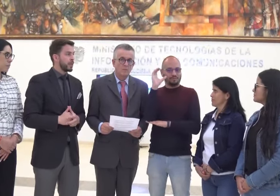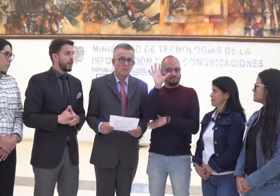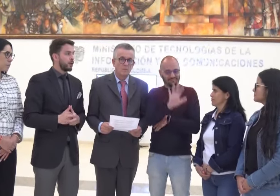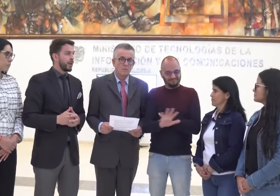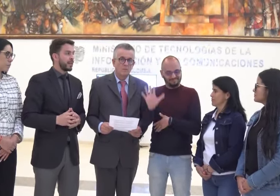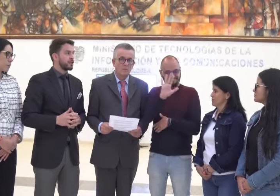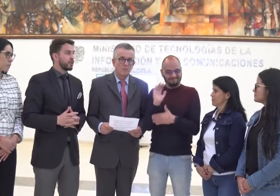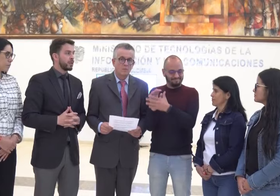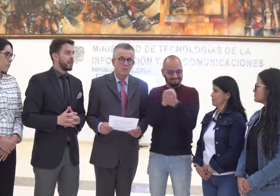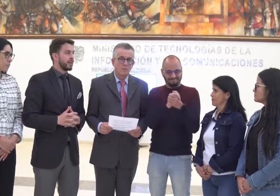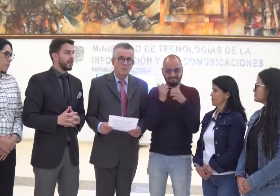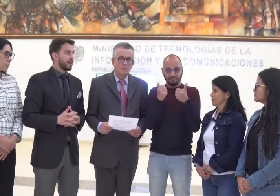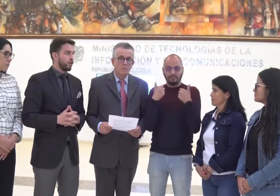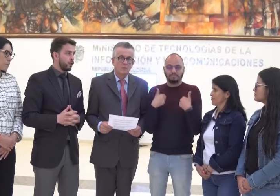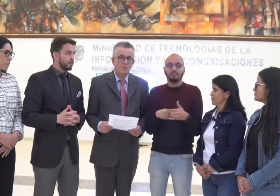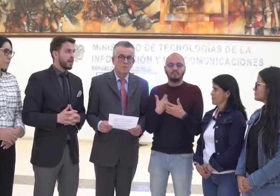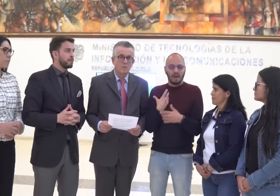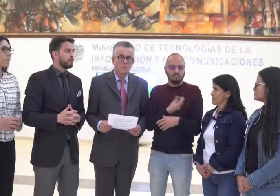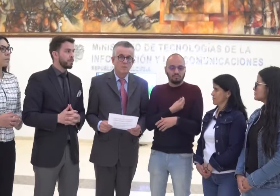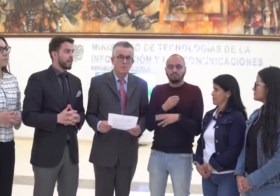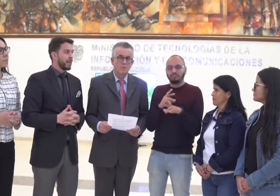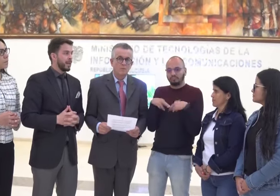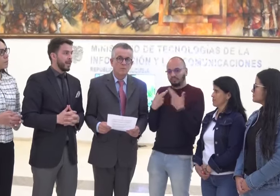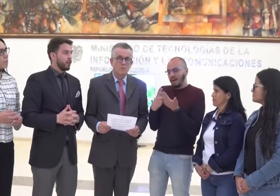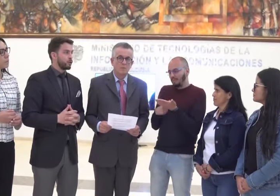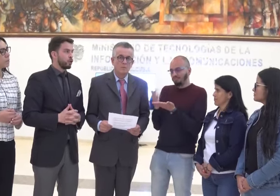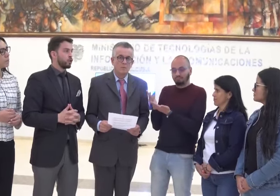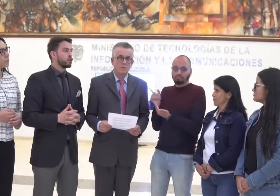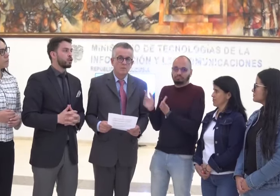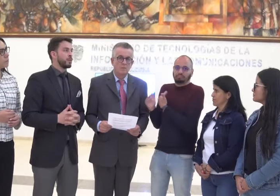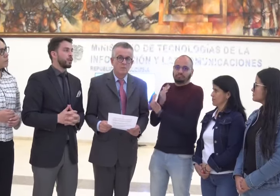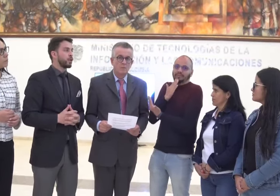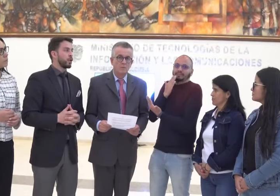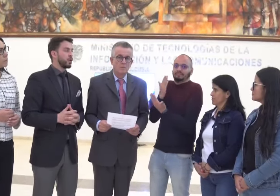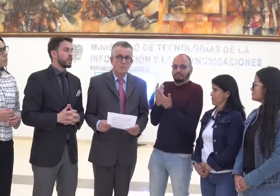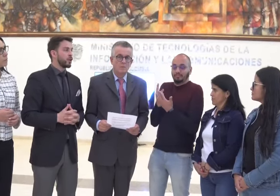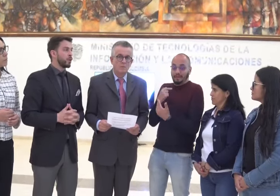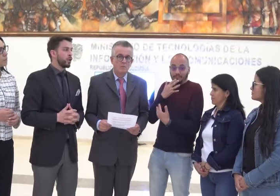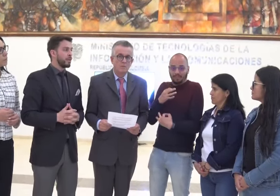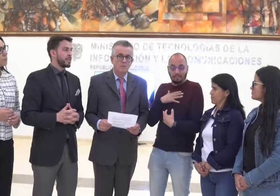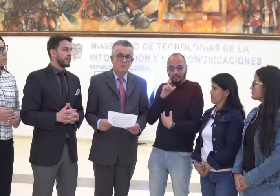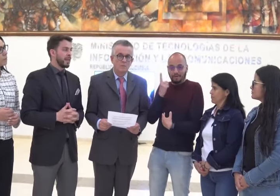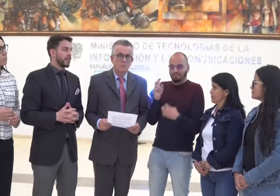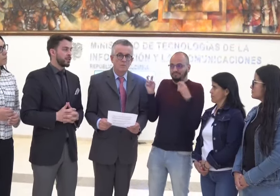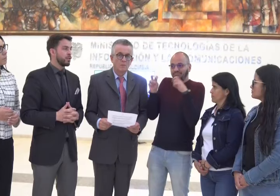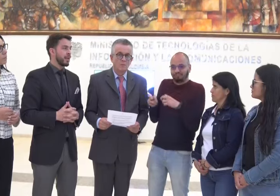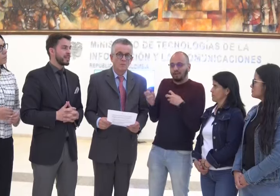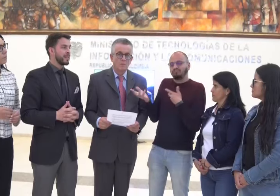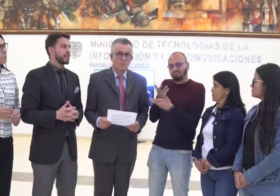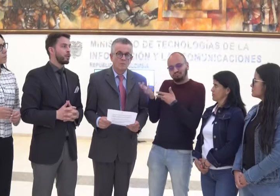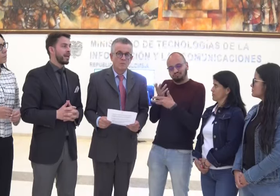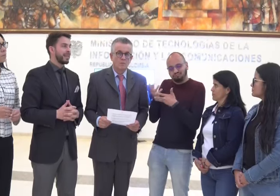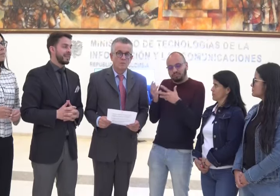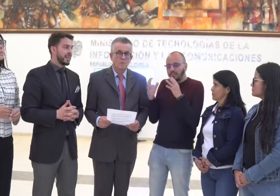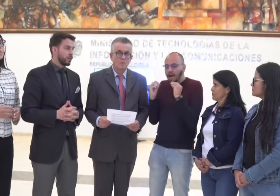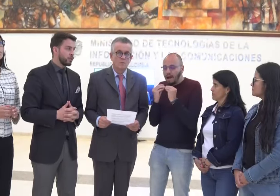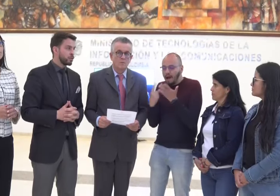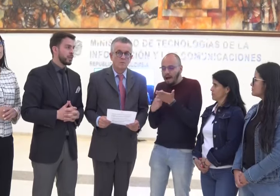la comunidad sorda de Colombia. Nosotros nos hemos reunido, así como dijo el viceministro, gracias por atendernos,